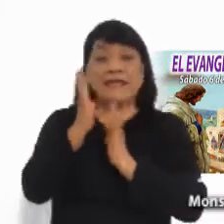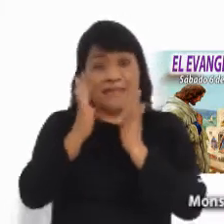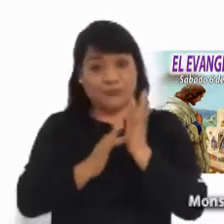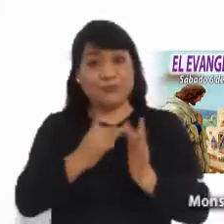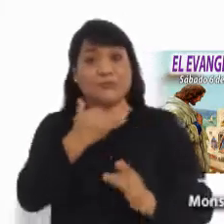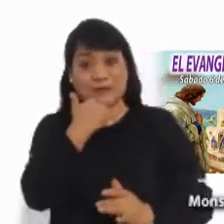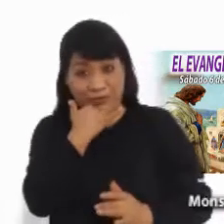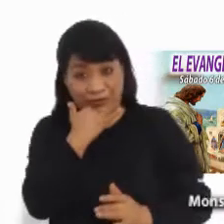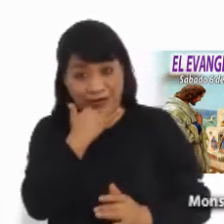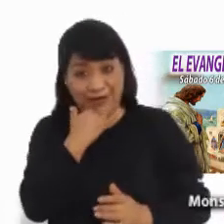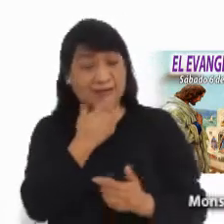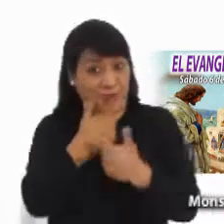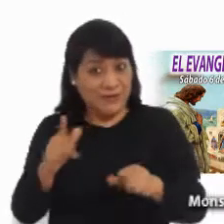mal.